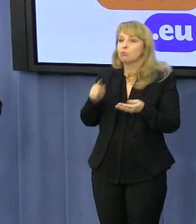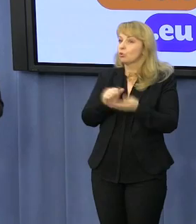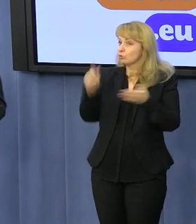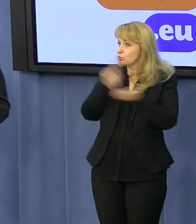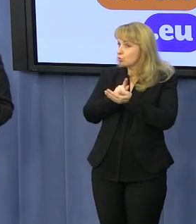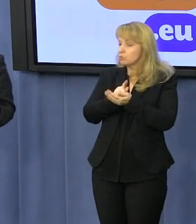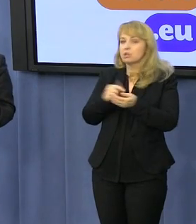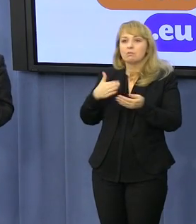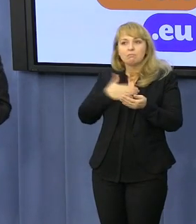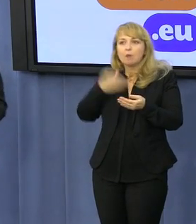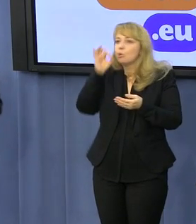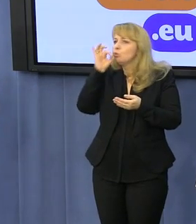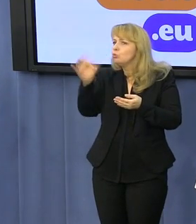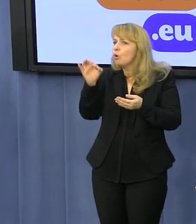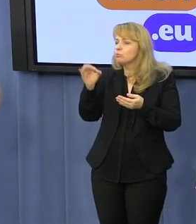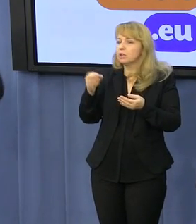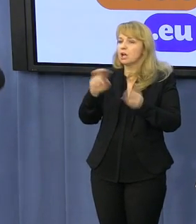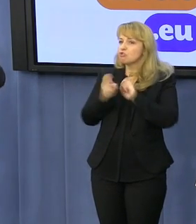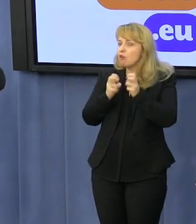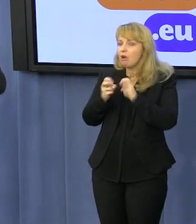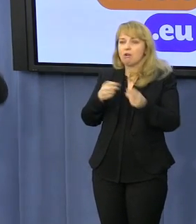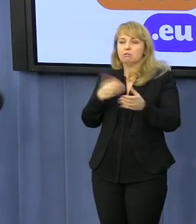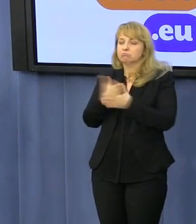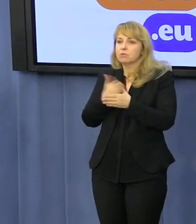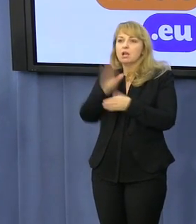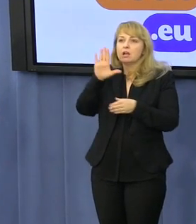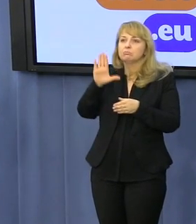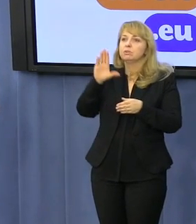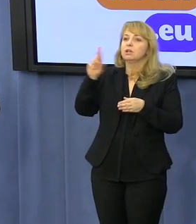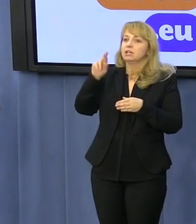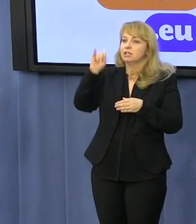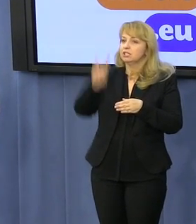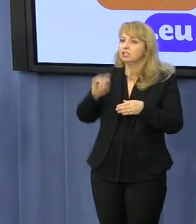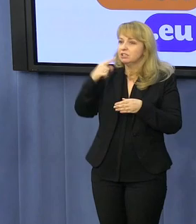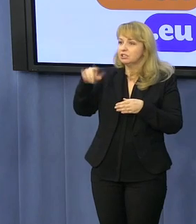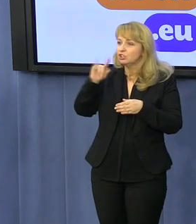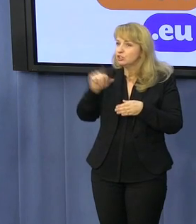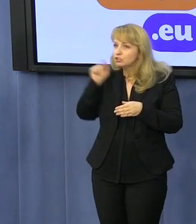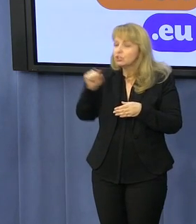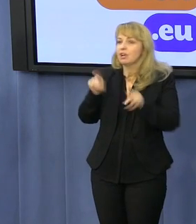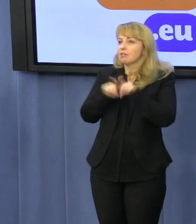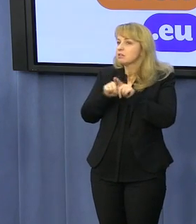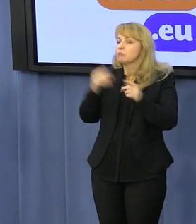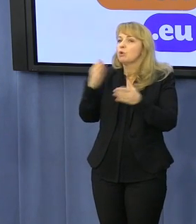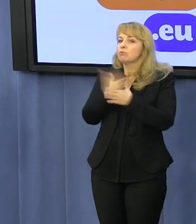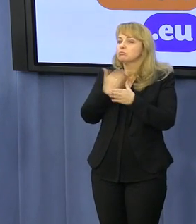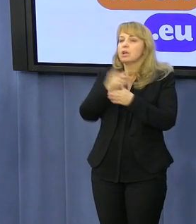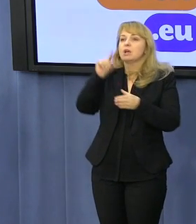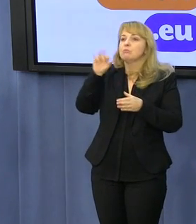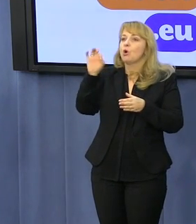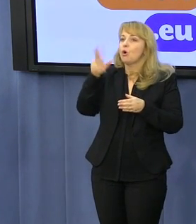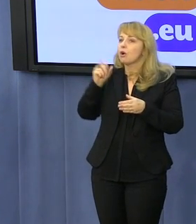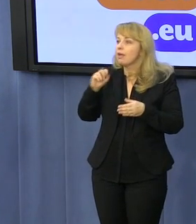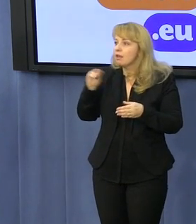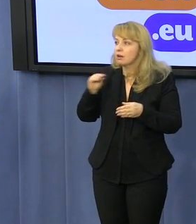Tak jak mamy dobrych brydżystów, mamy dobrych szachistów, mamy bardzo dobrych pokierzystów, młodych, dobrych. Niestety nie możemy